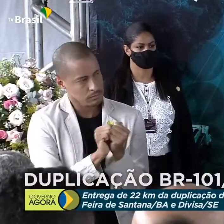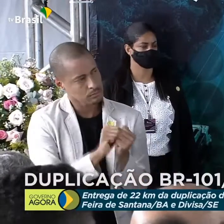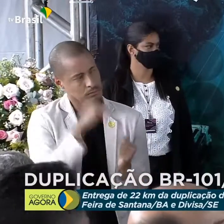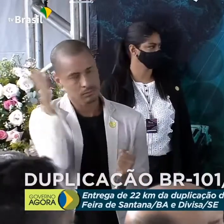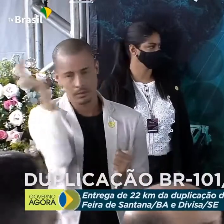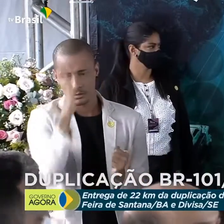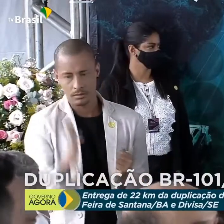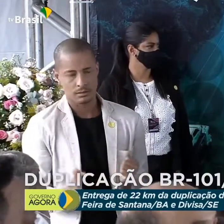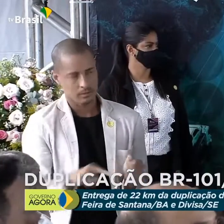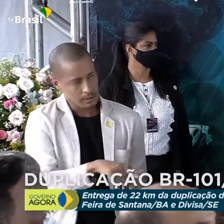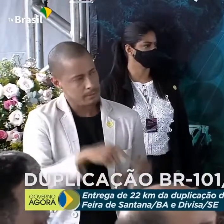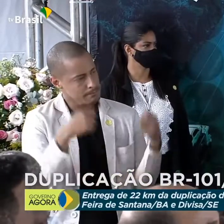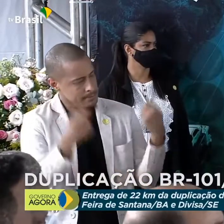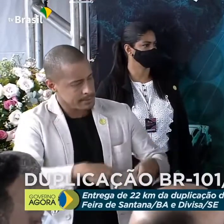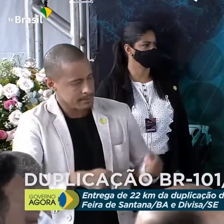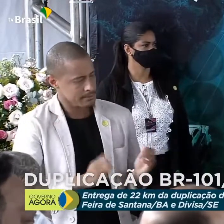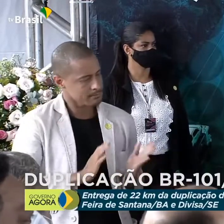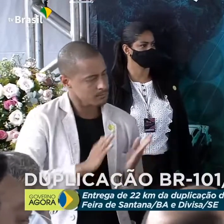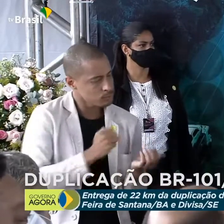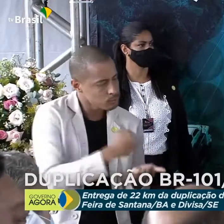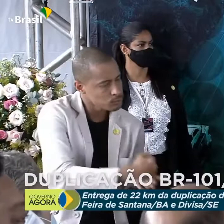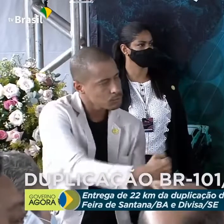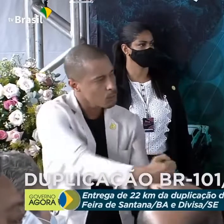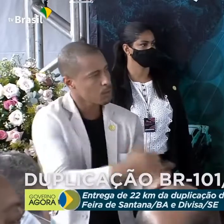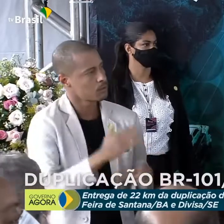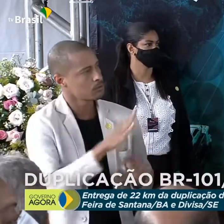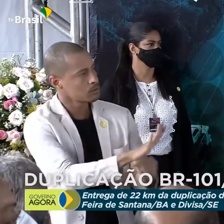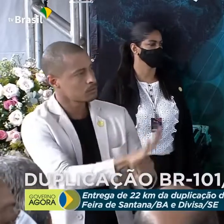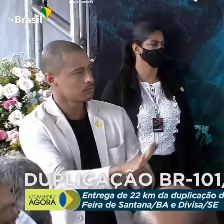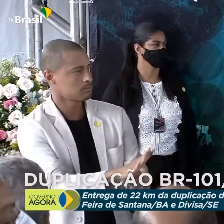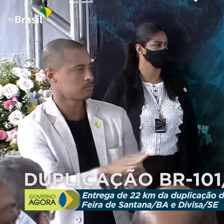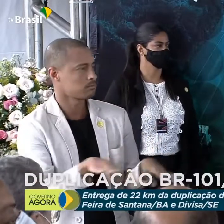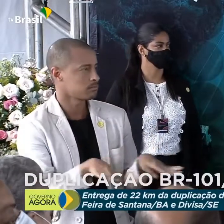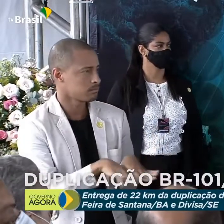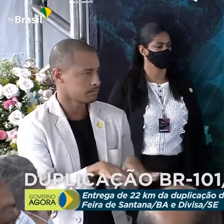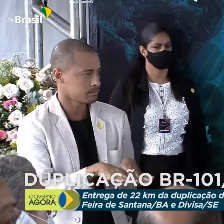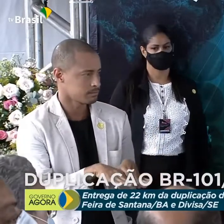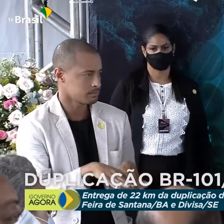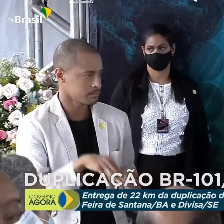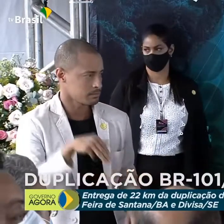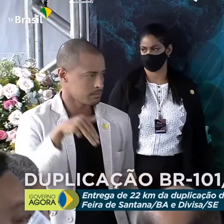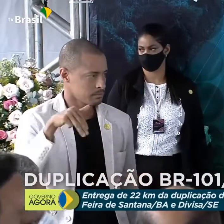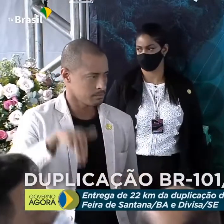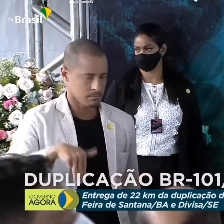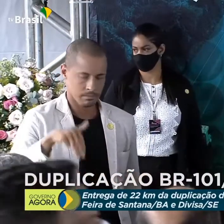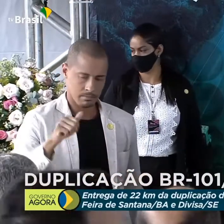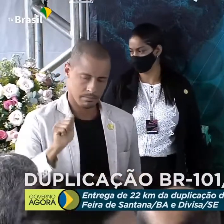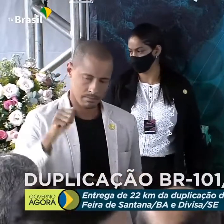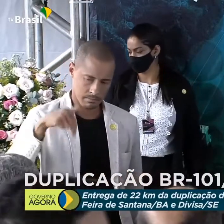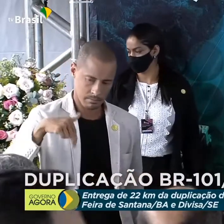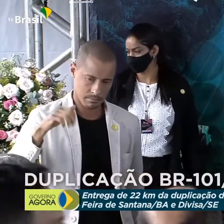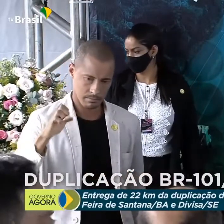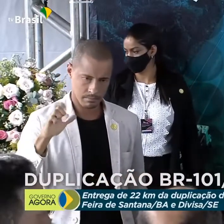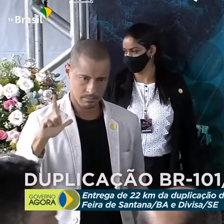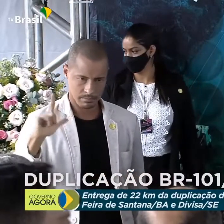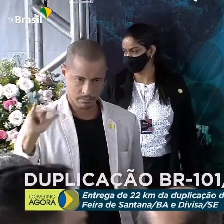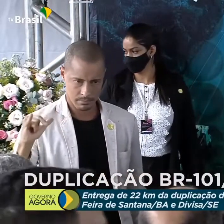prefeito Germano, de Ribeira do Amparo, Manelita Argolo, de Entre Rios,